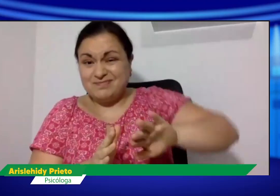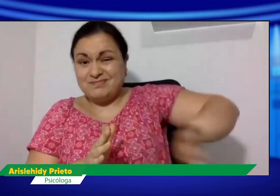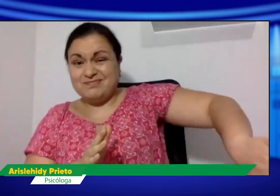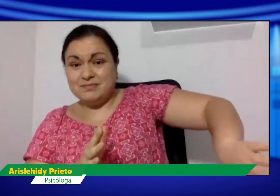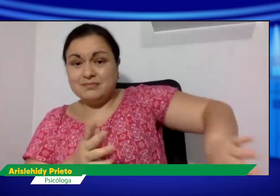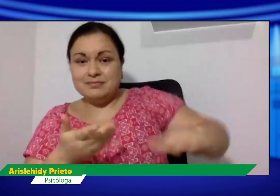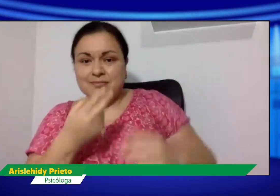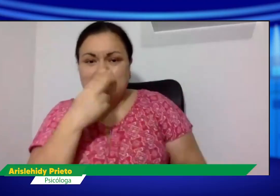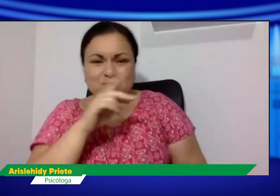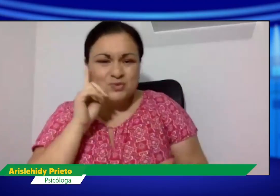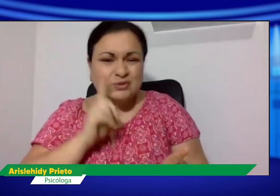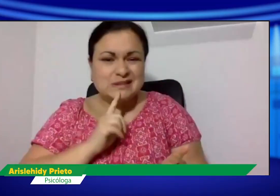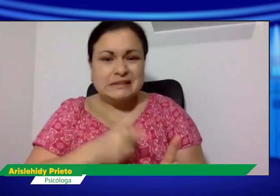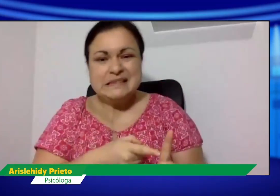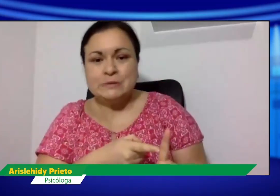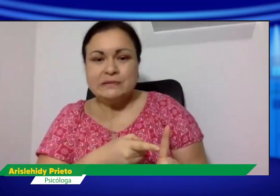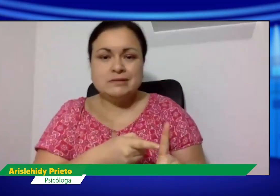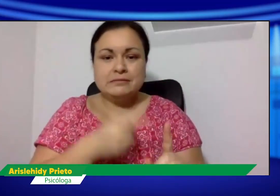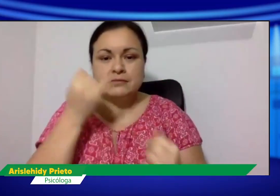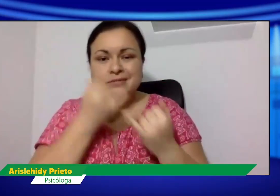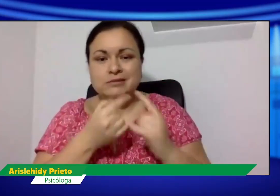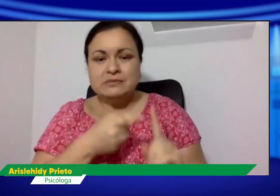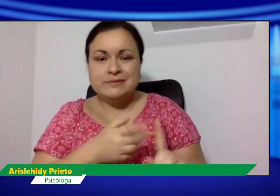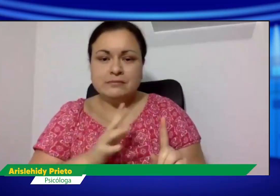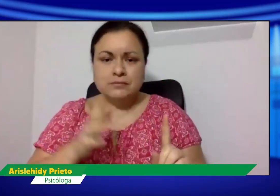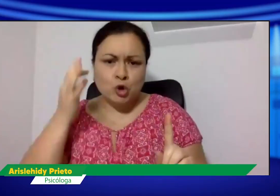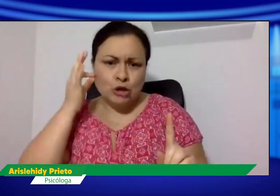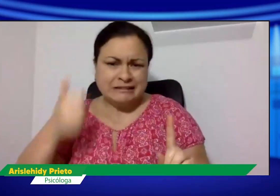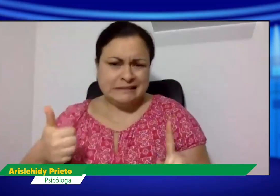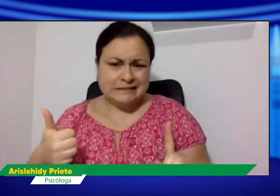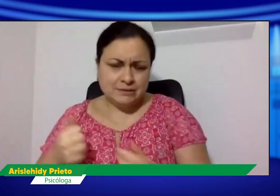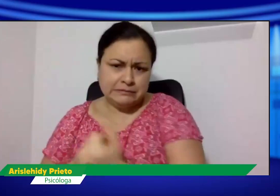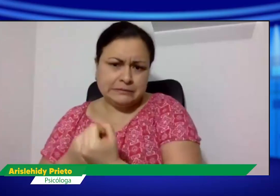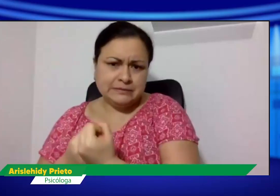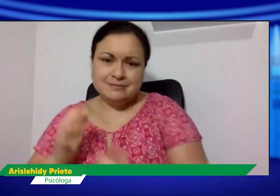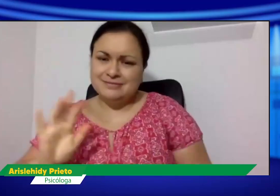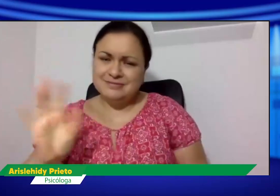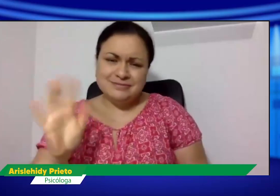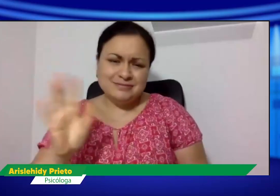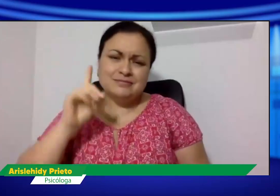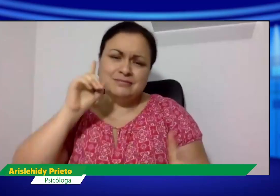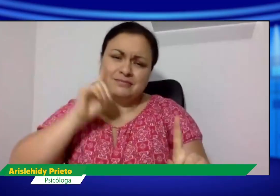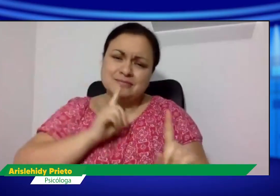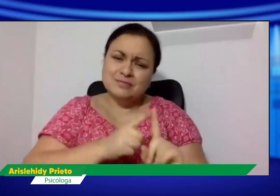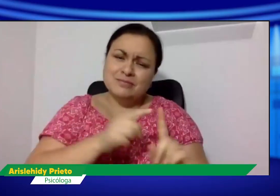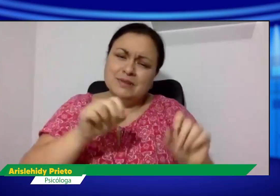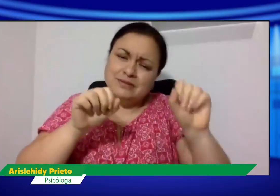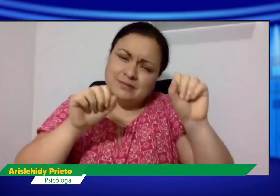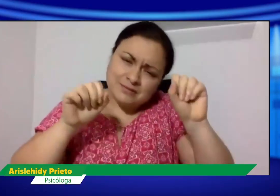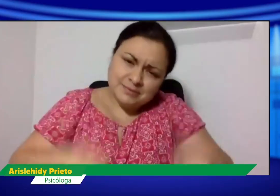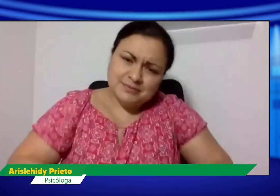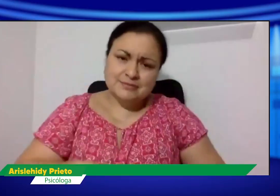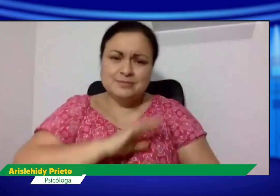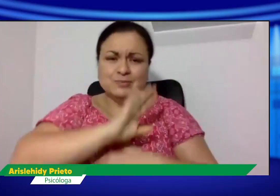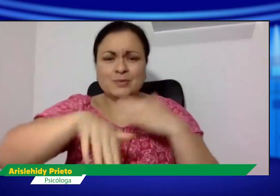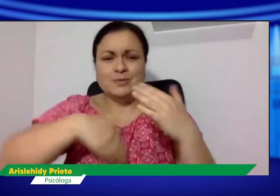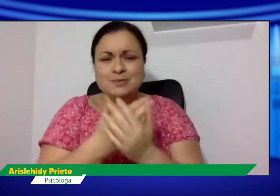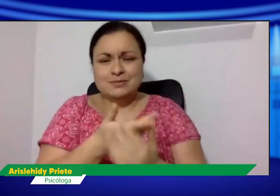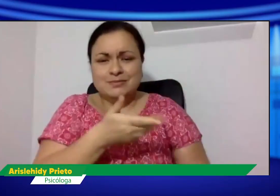si hay padres que no quieren a su hijo y la persona es sorda, digamos que con los oyentes puede haber un apoyo,